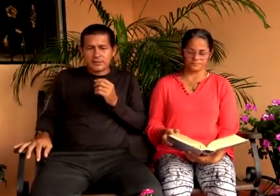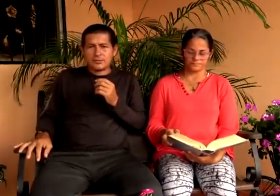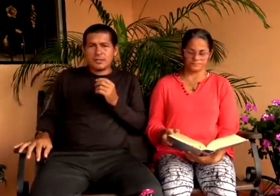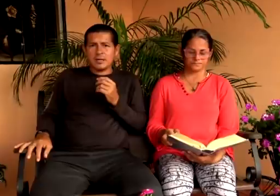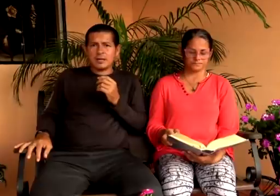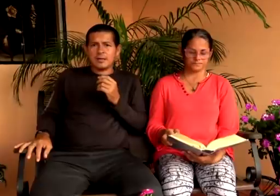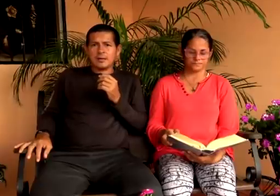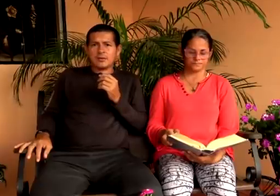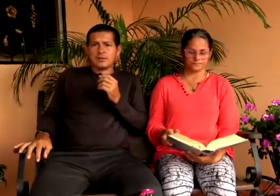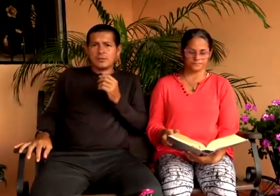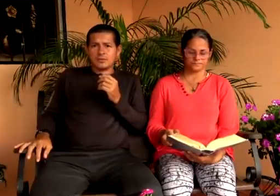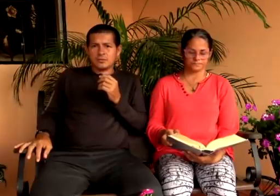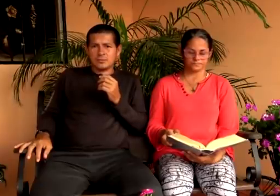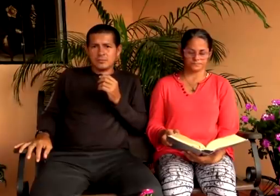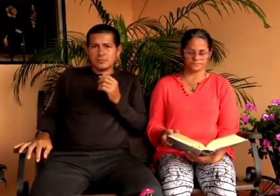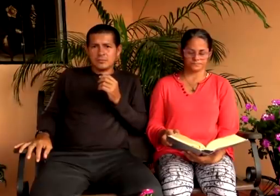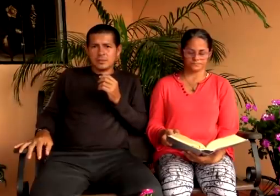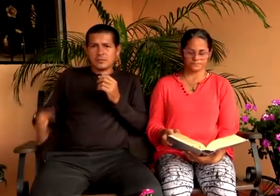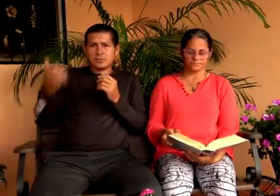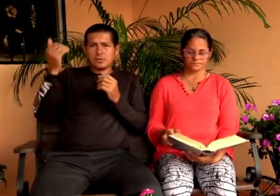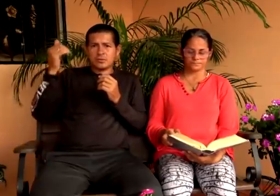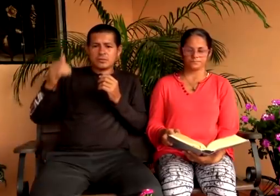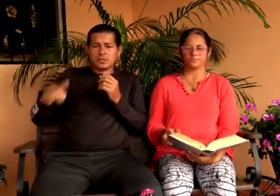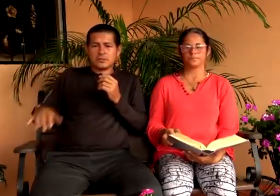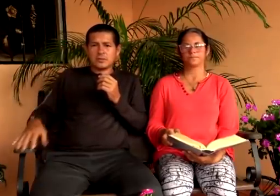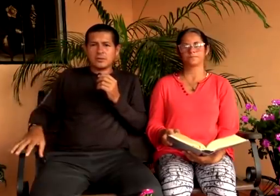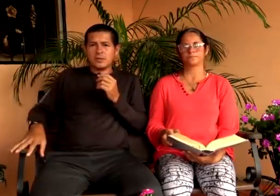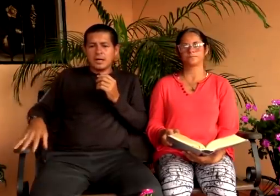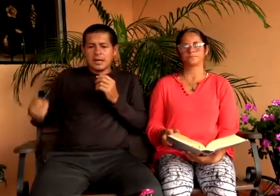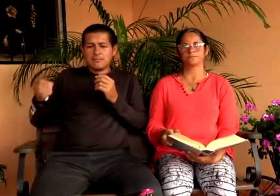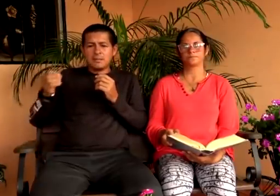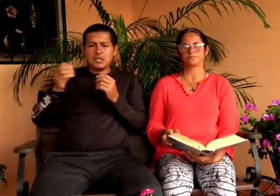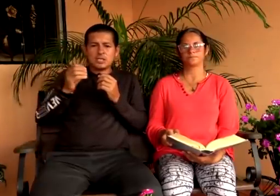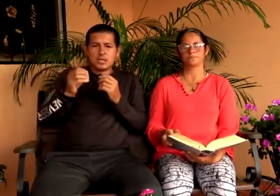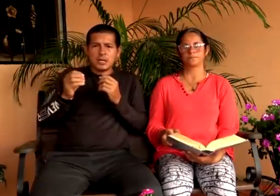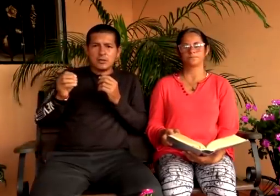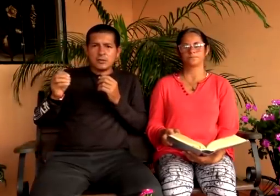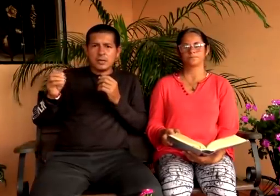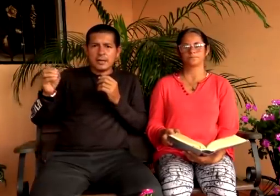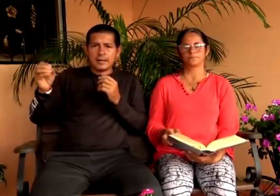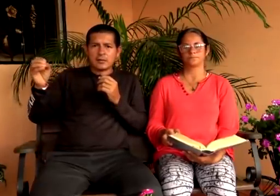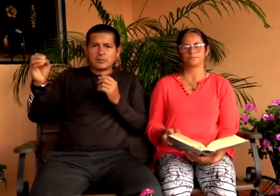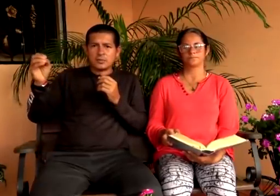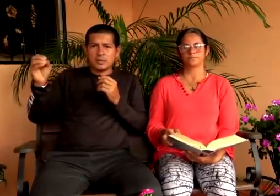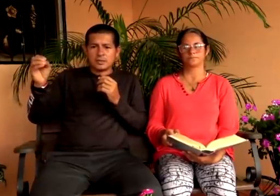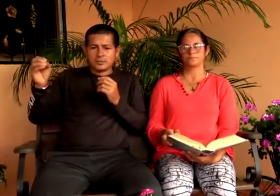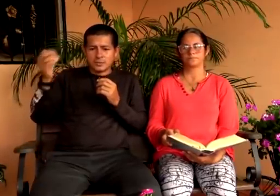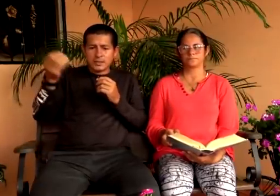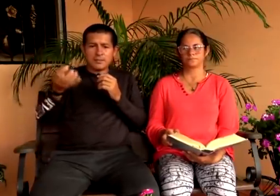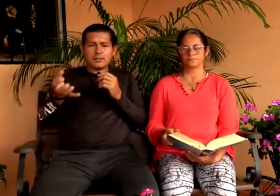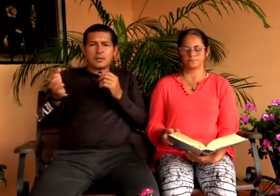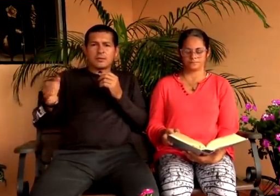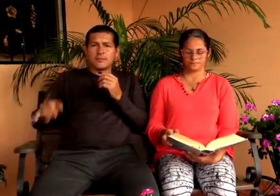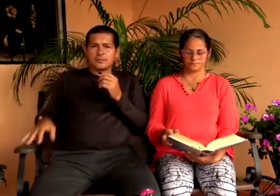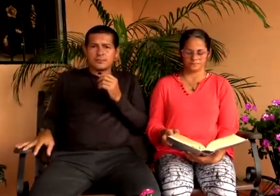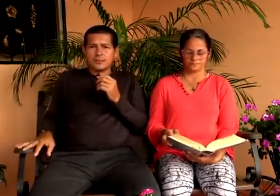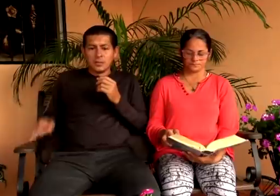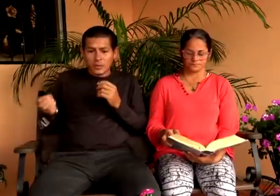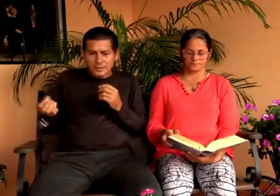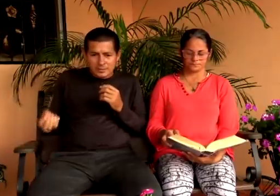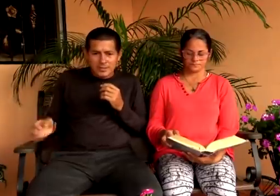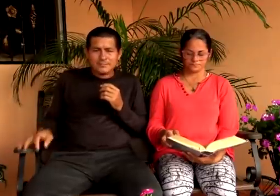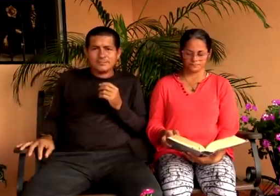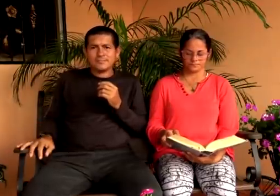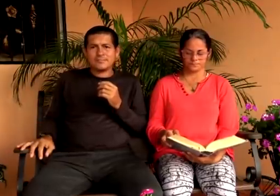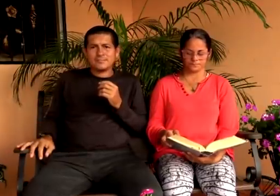reconciliar con dios a nosotros nos entregó el ministerio de la reconciliación sacramento de la confesión